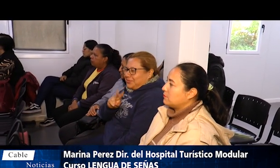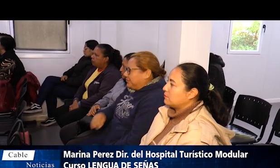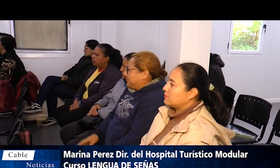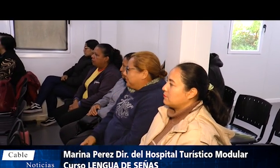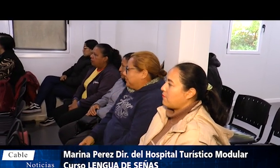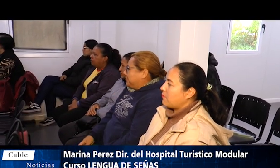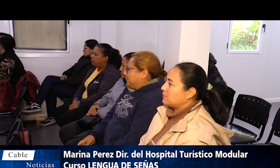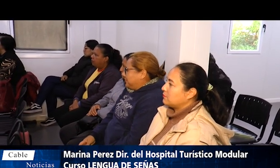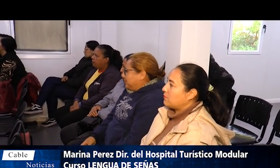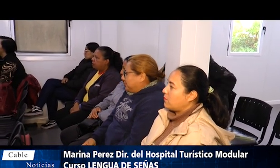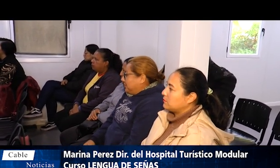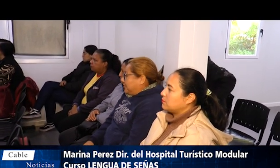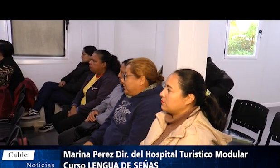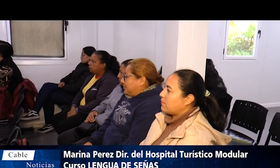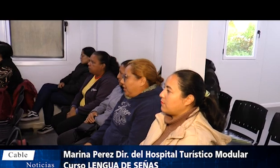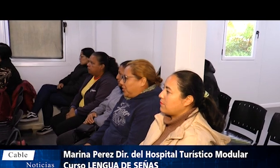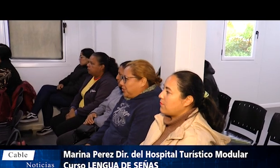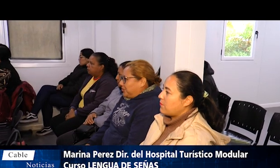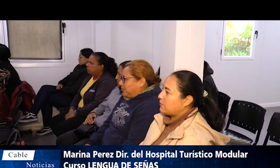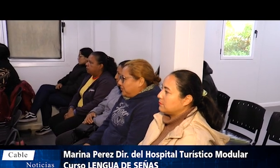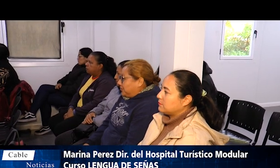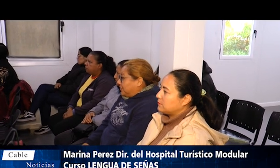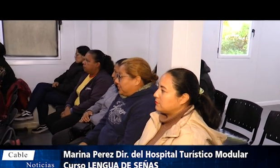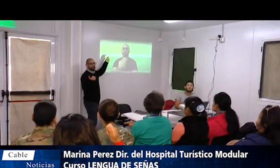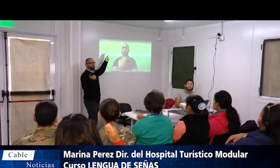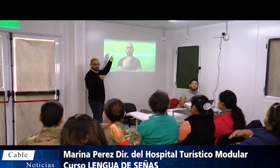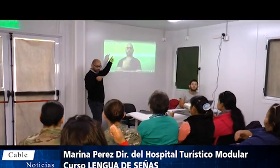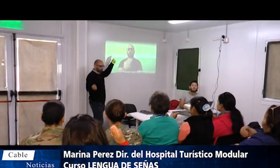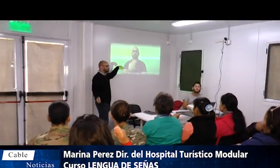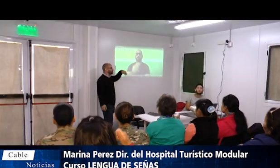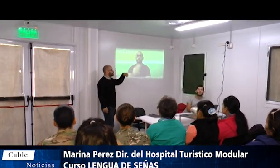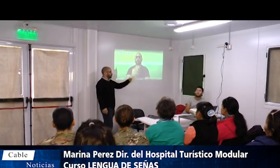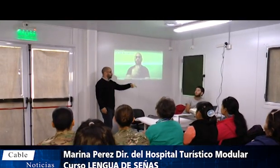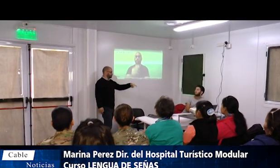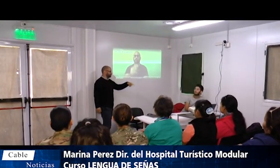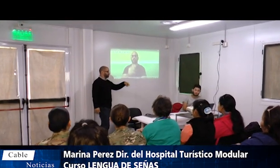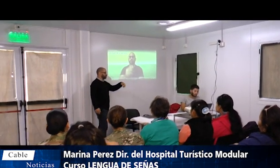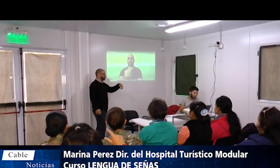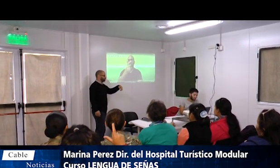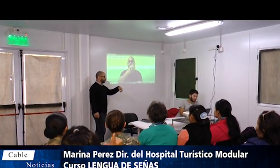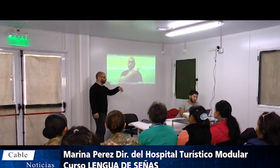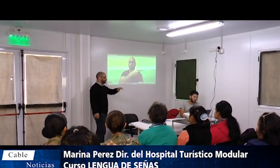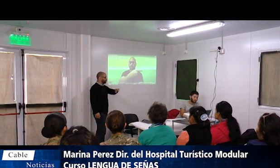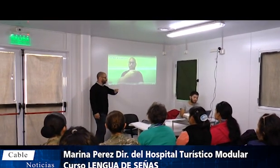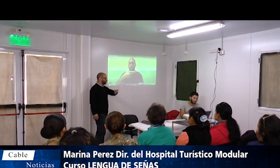segunda etapa y esperemos continuar con la segunda etapa de lengua de señas, un poquito más profundo,